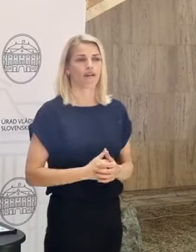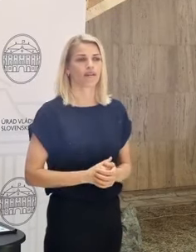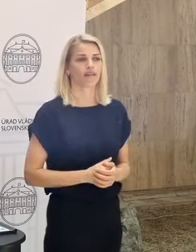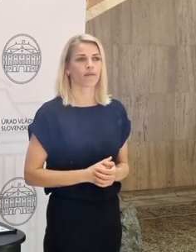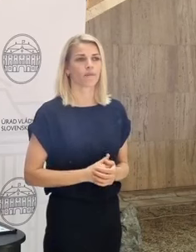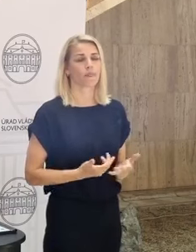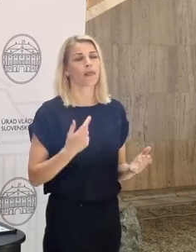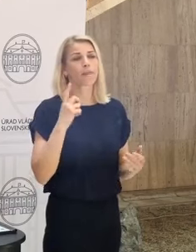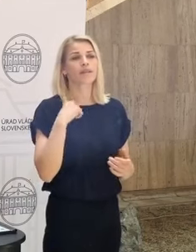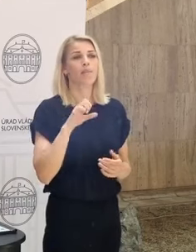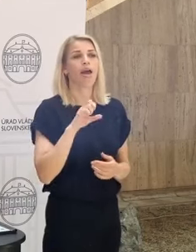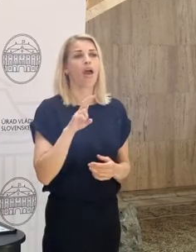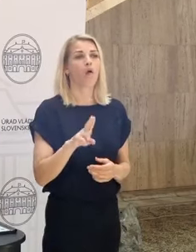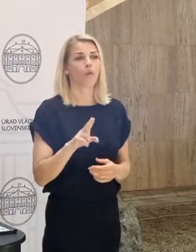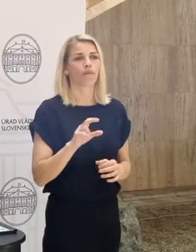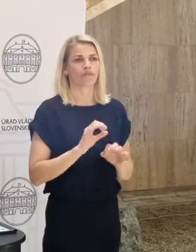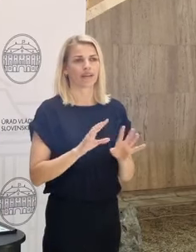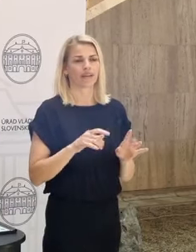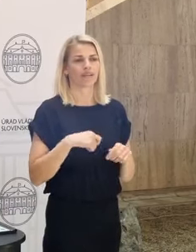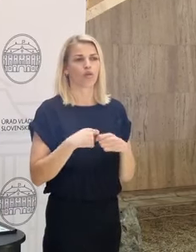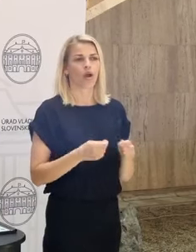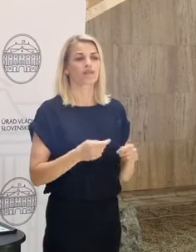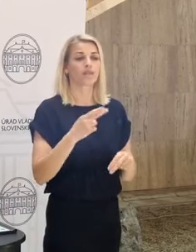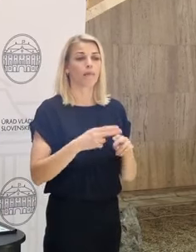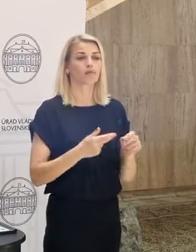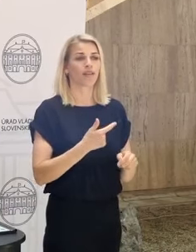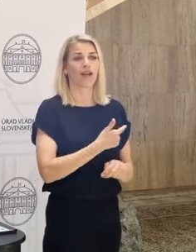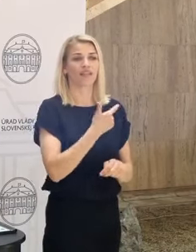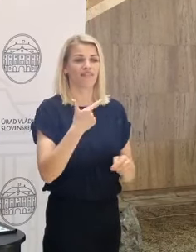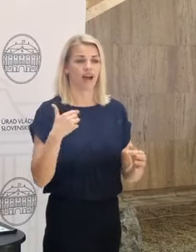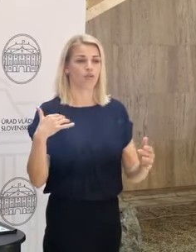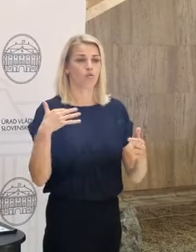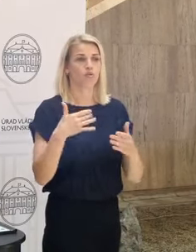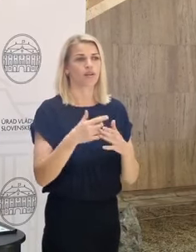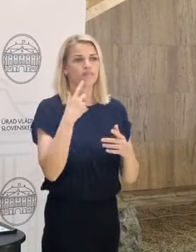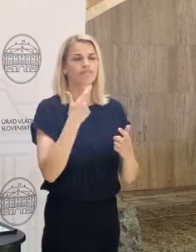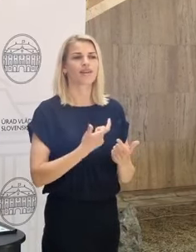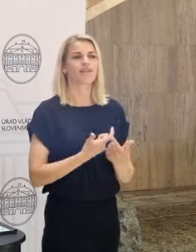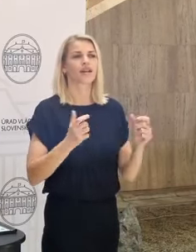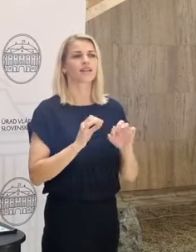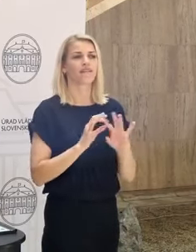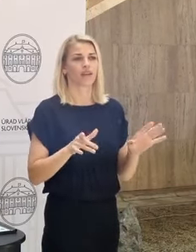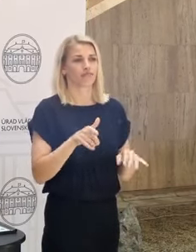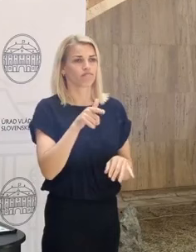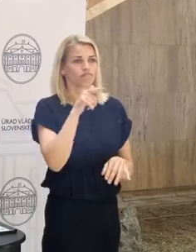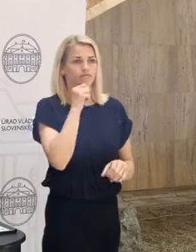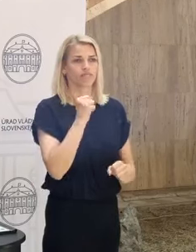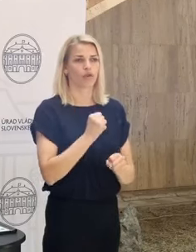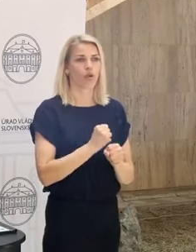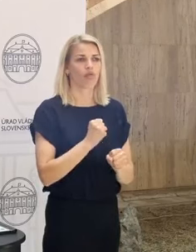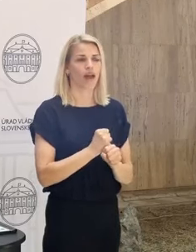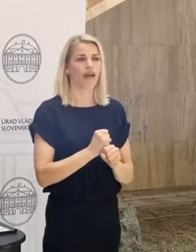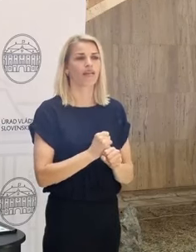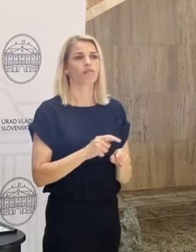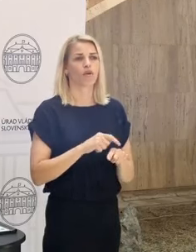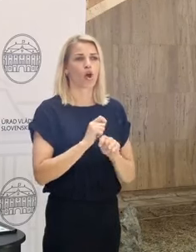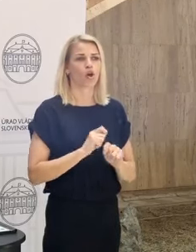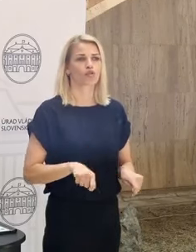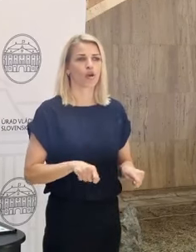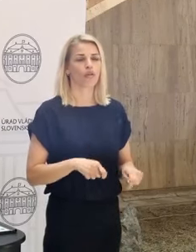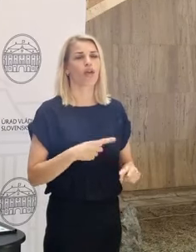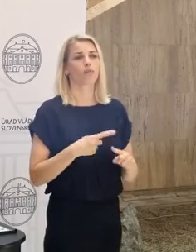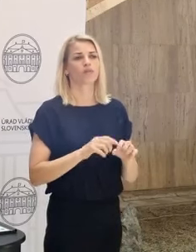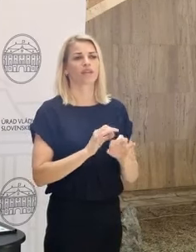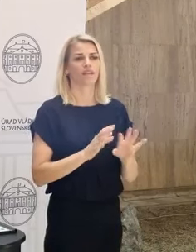Myslím si, že EÚ dokázala za posledné dva roky veľmi jasne, že dokáže konať rýchlo, dokáže konať rozhodne a